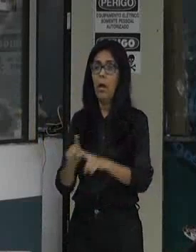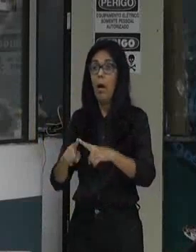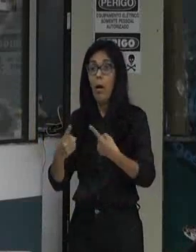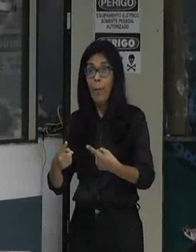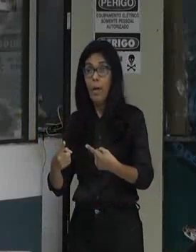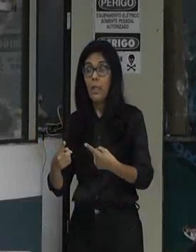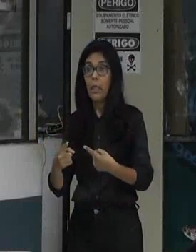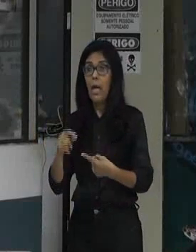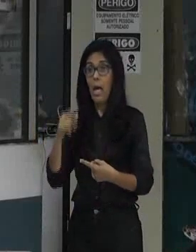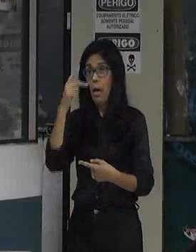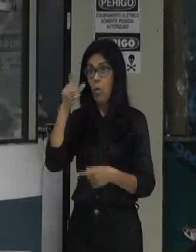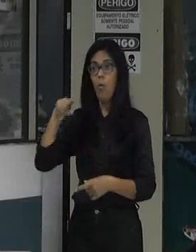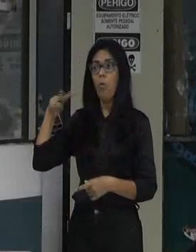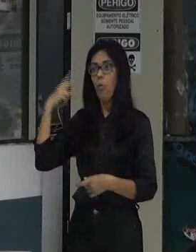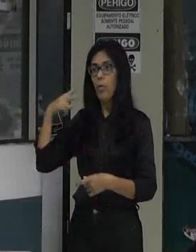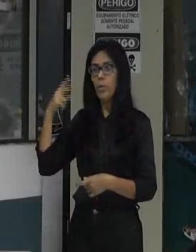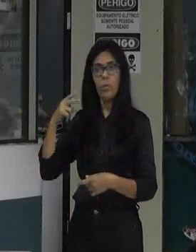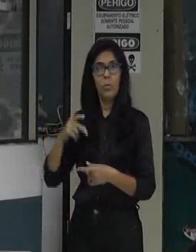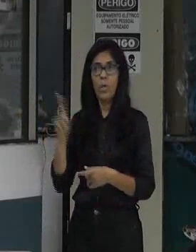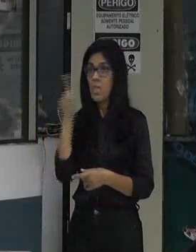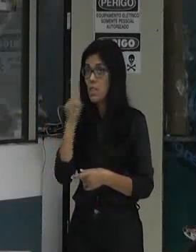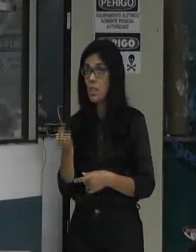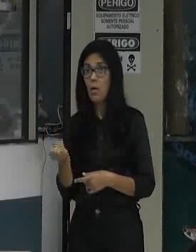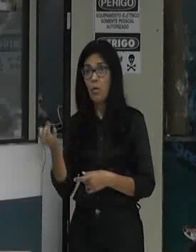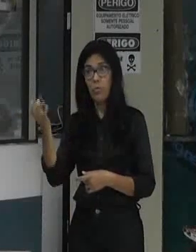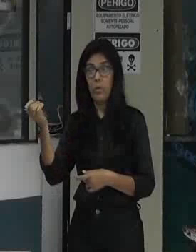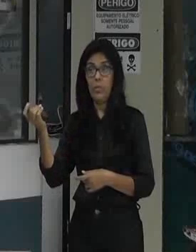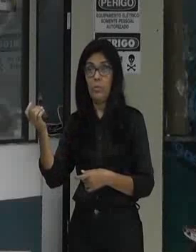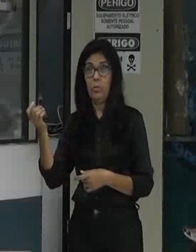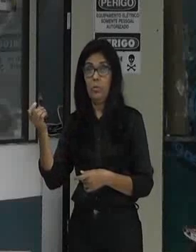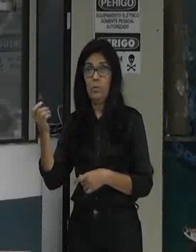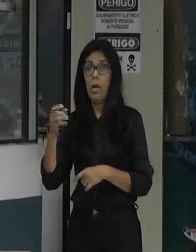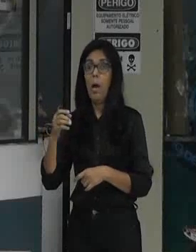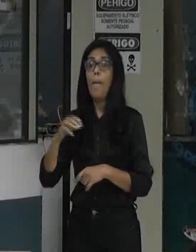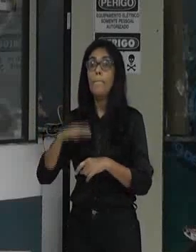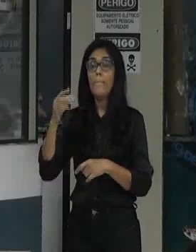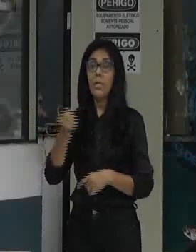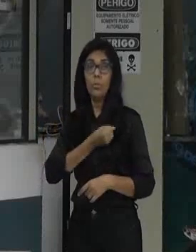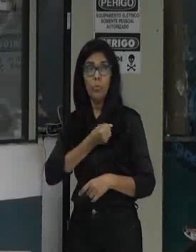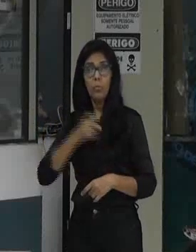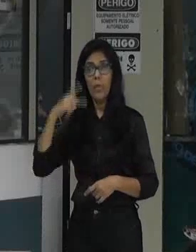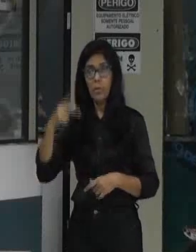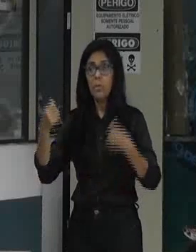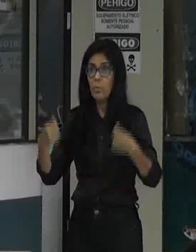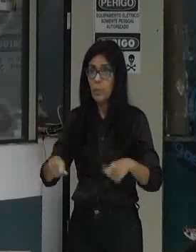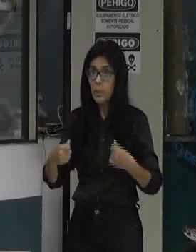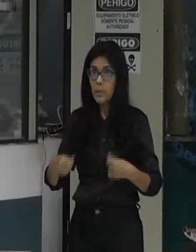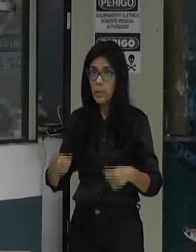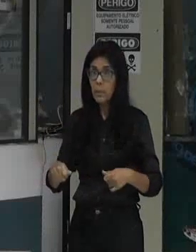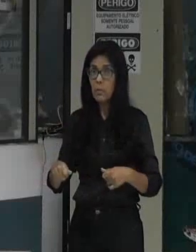cidade, há muitos números para os dividendos para a discutir e voltar. E a gente precisa dar